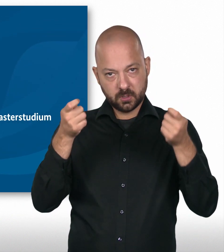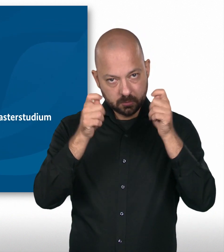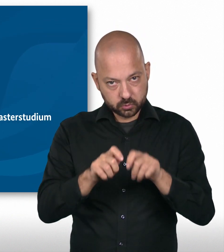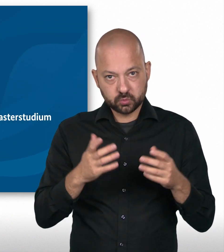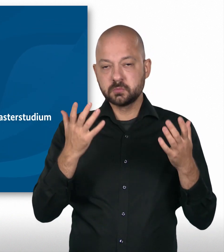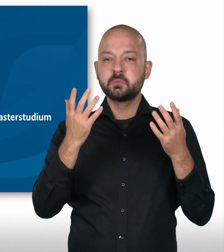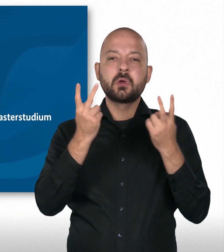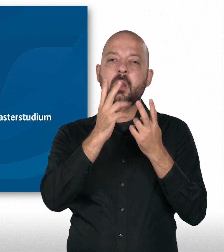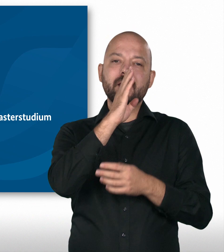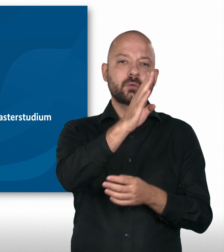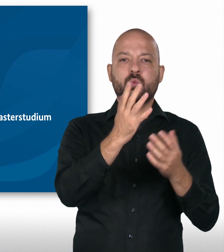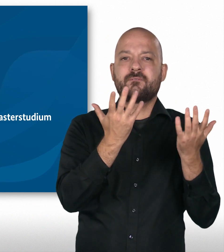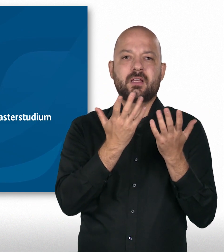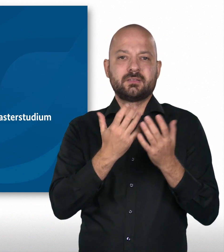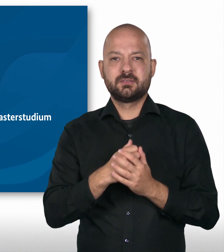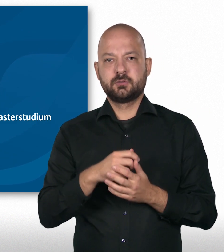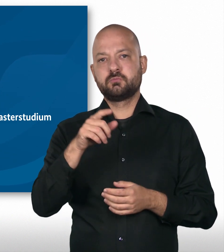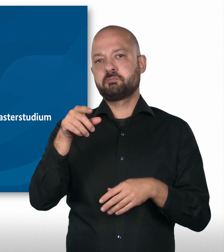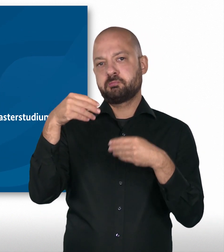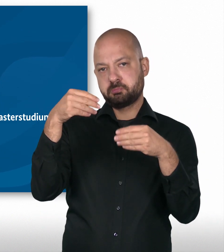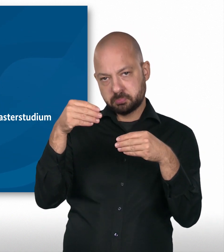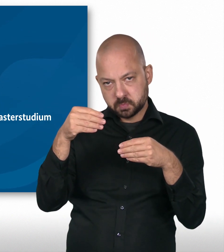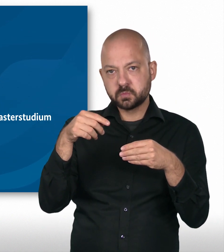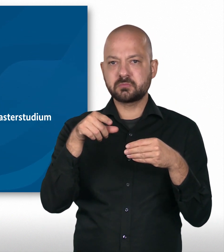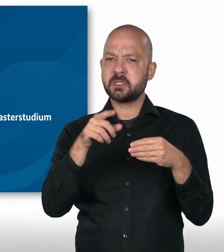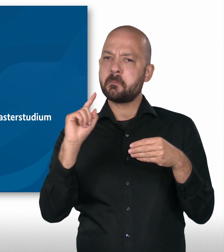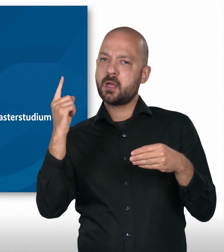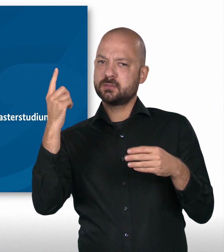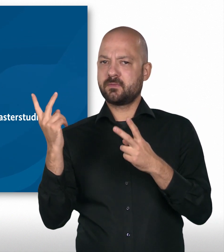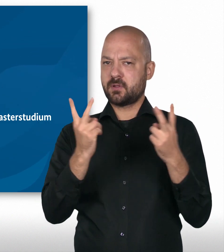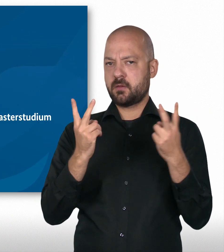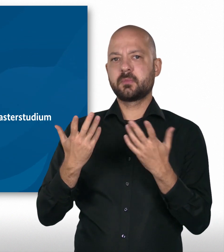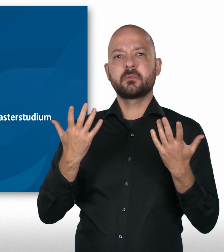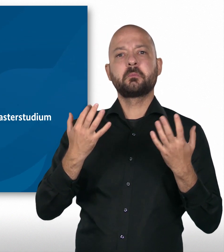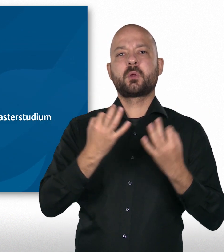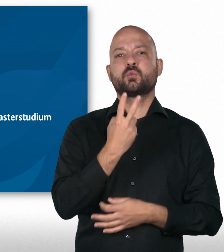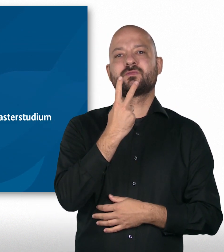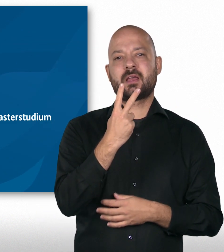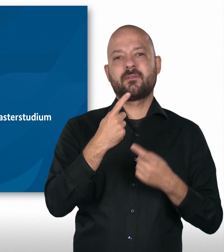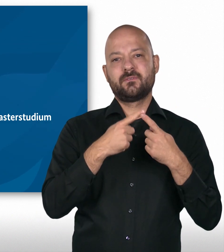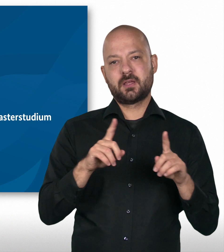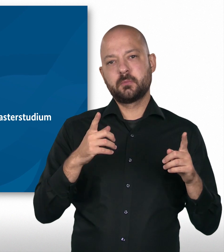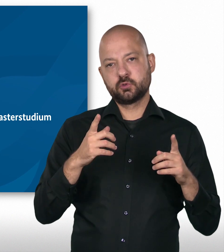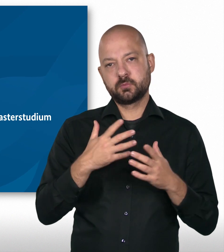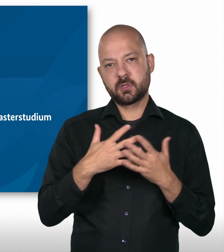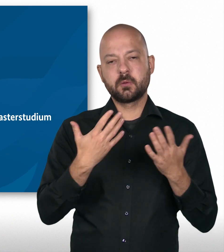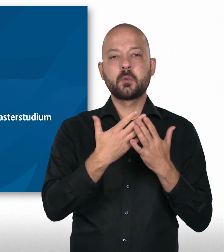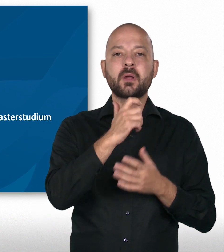Studienrichtung oder einen Studienabschluss, der mit dem Master vergleichbar ist und mindestens zwei Fremdsprachen, Englisch und